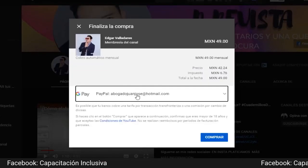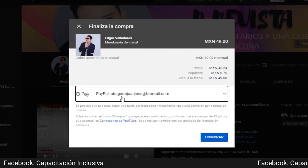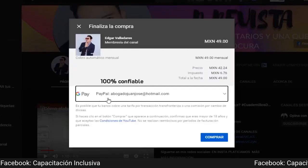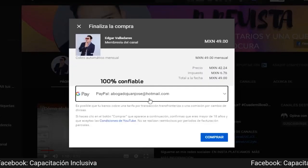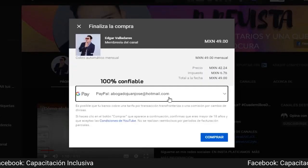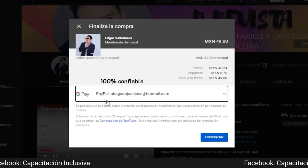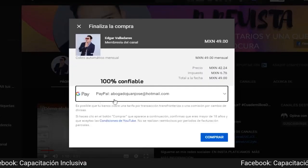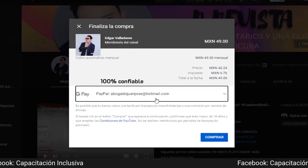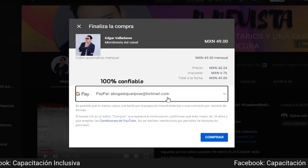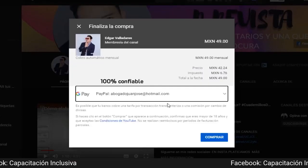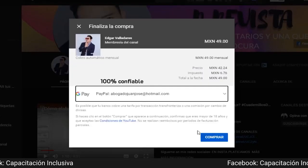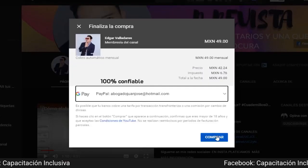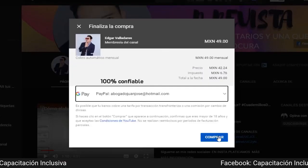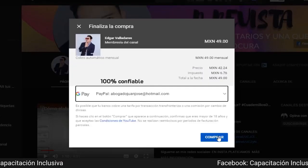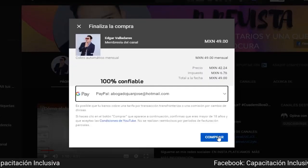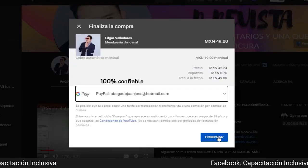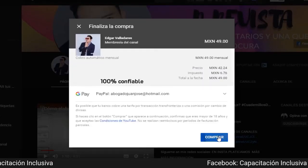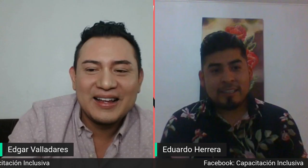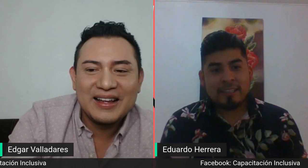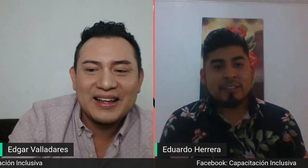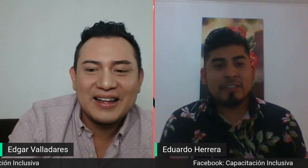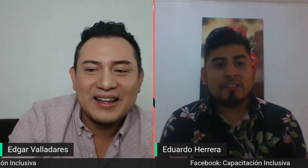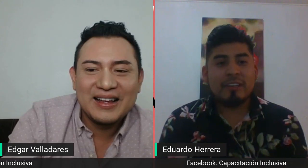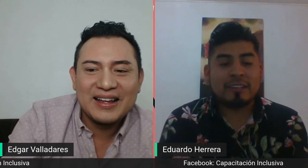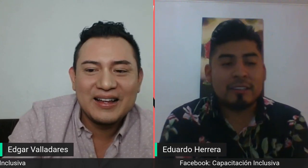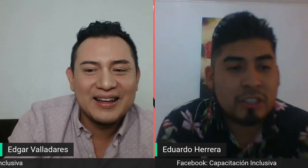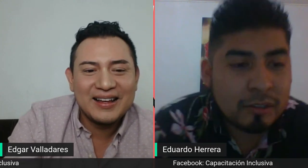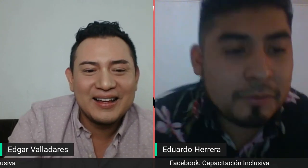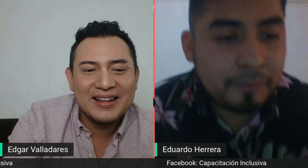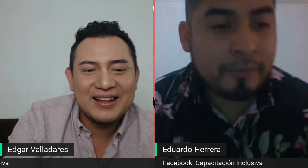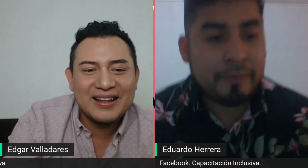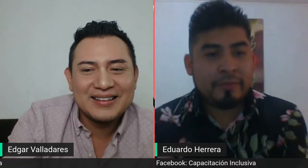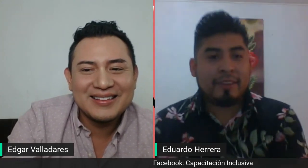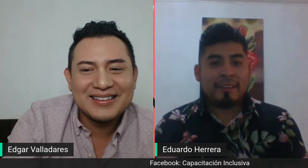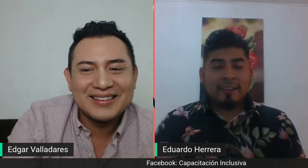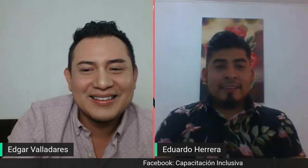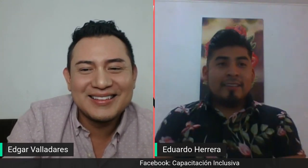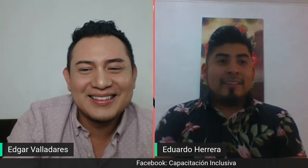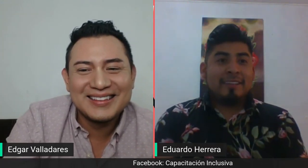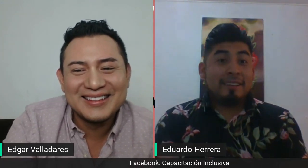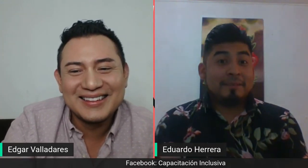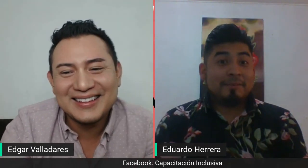PayPal o número de tarjeta y comprar. Eh, favor. ... ... ... ...